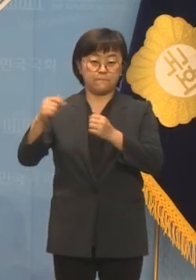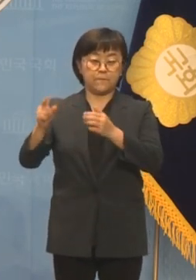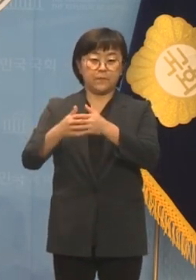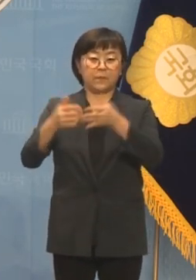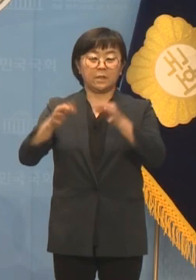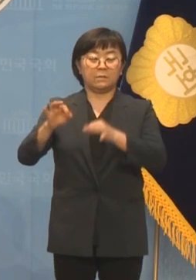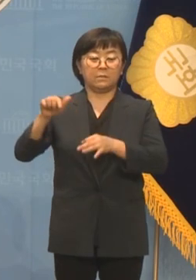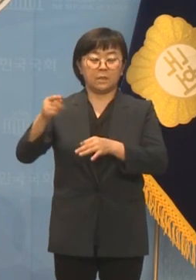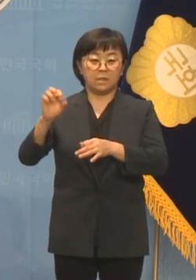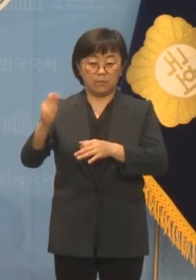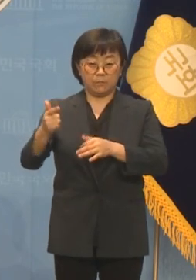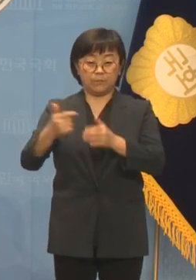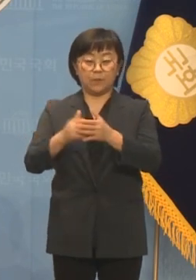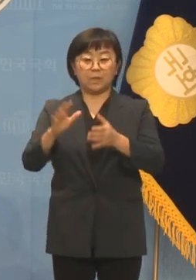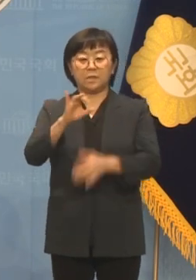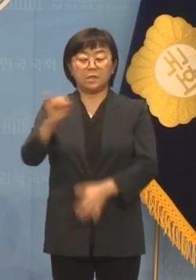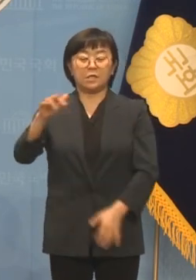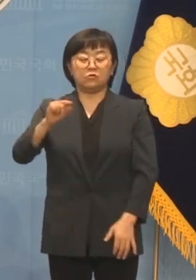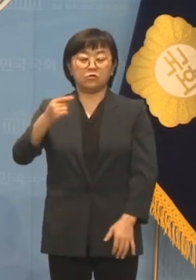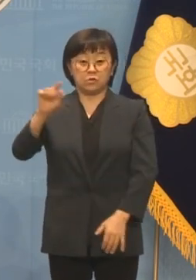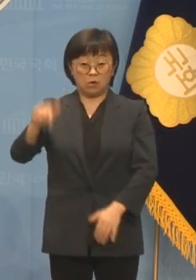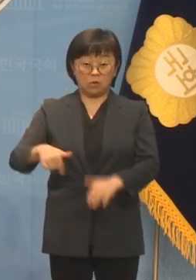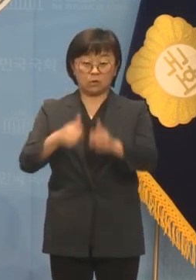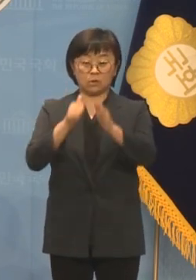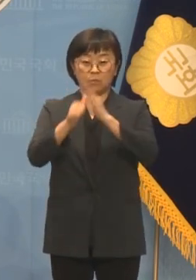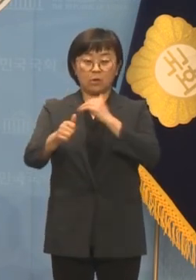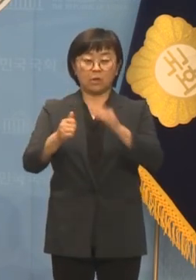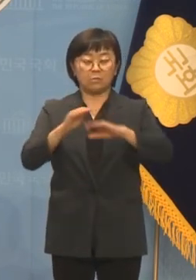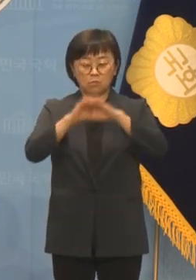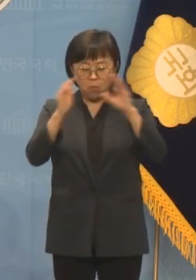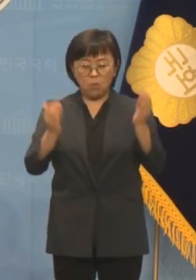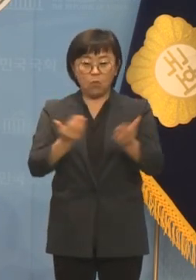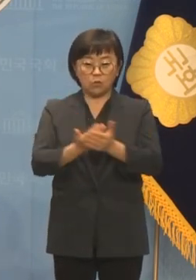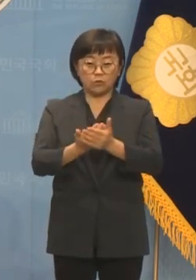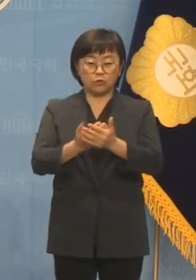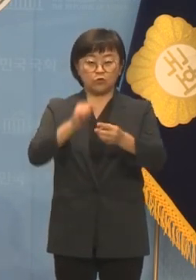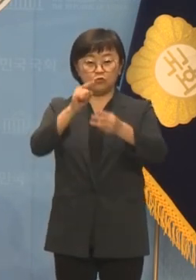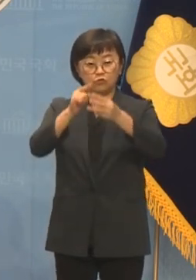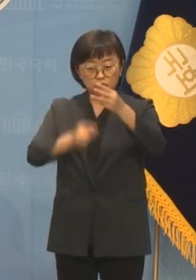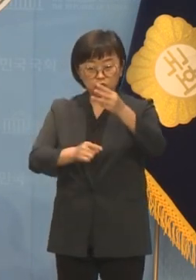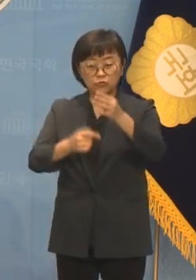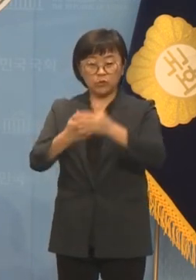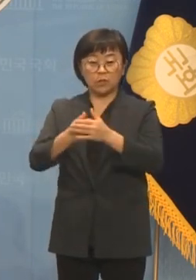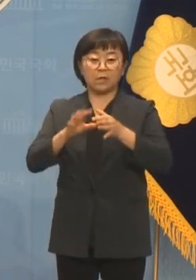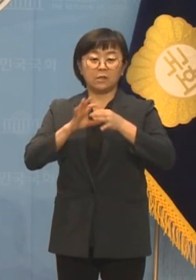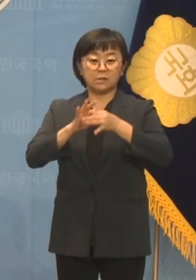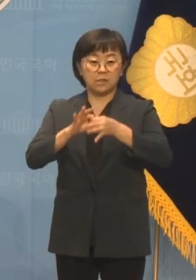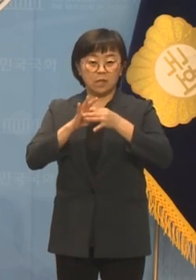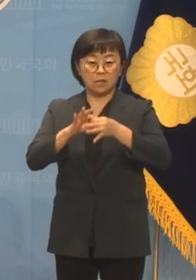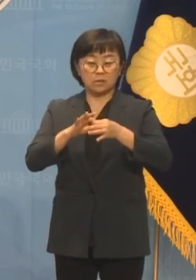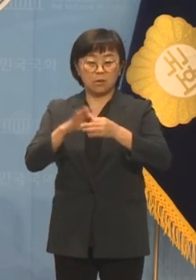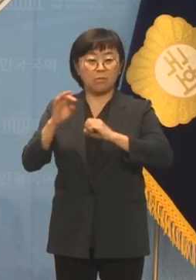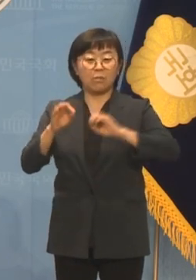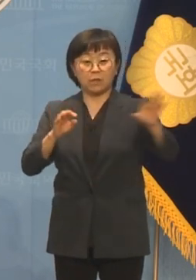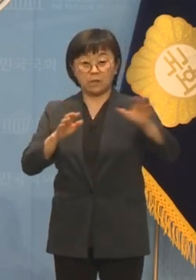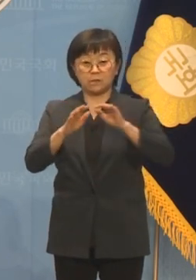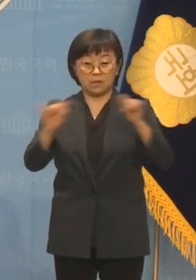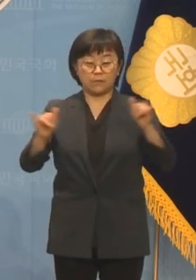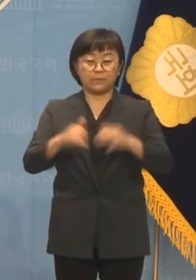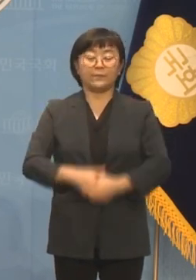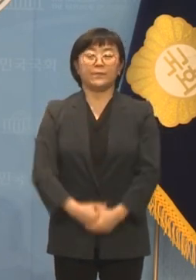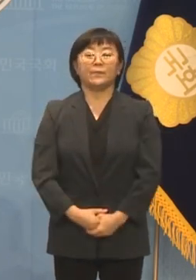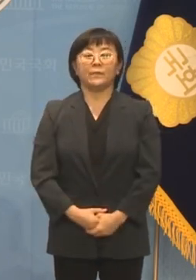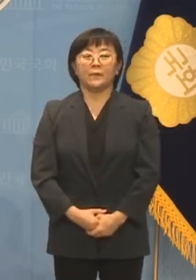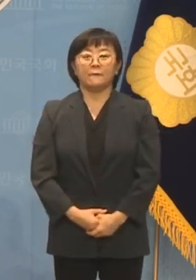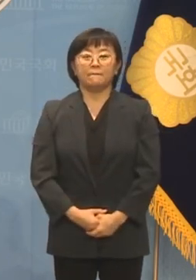김기현 전 대표, 이준석 전 대표까지 모두 윤심에 의해 축출돼 토사국행이 된 인사들입니다.